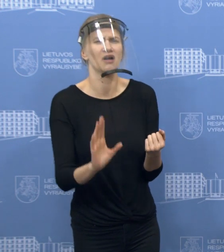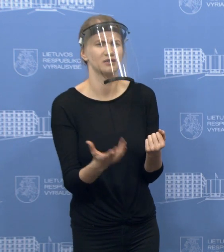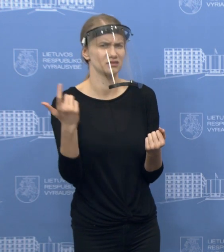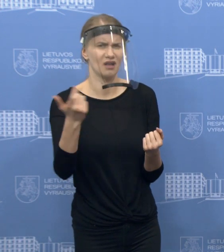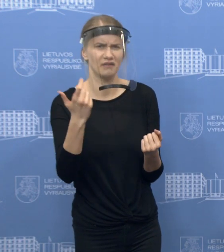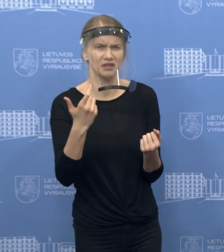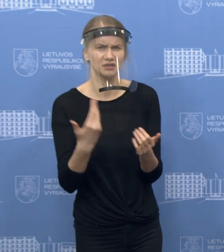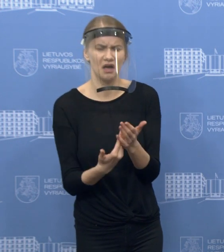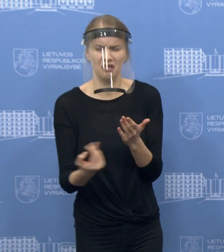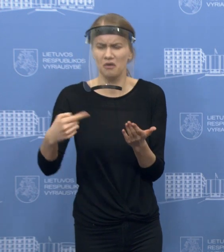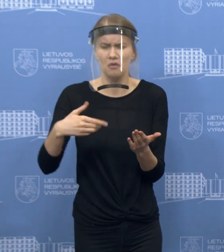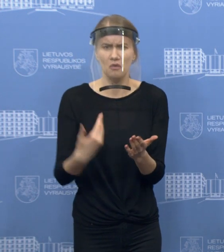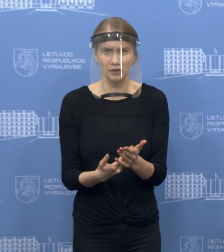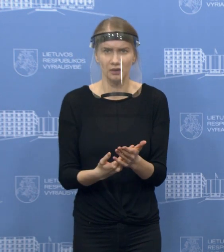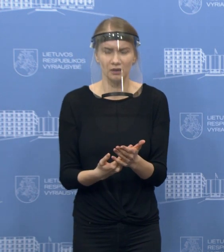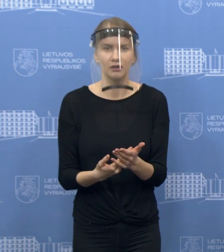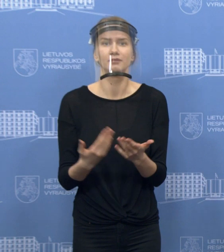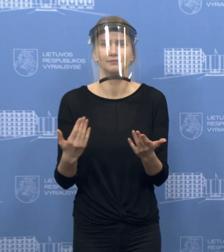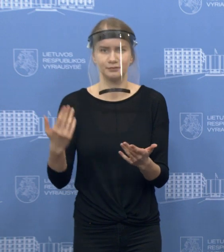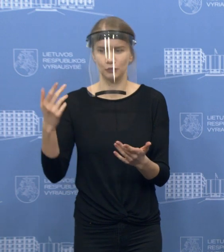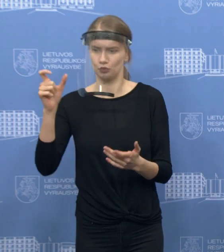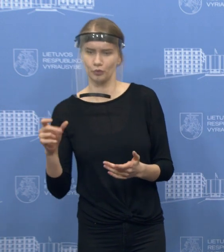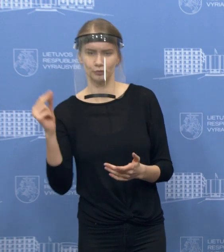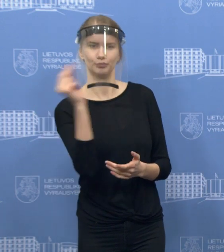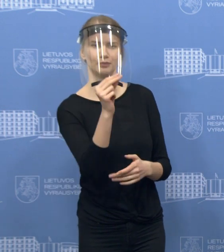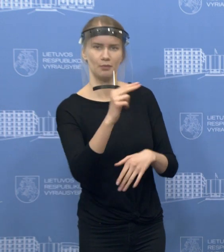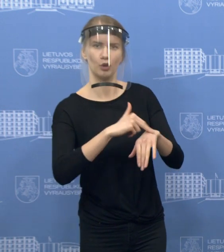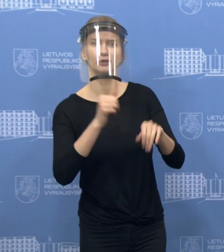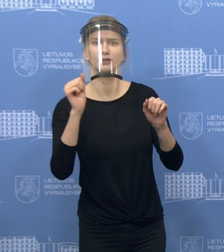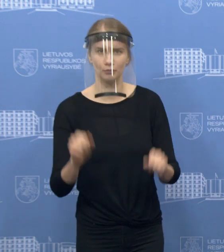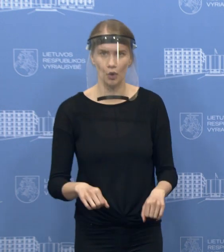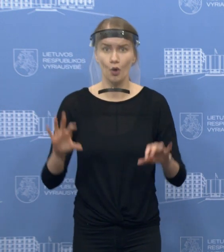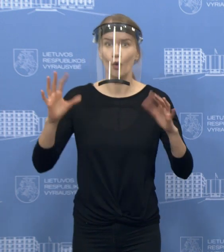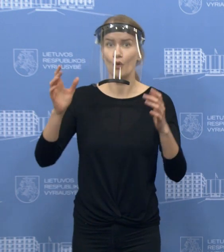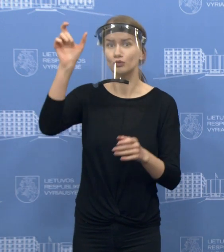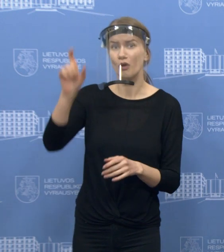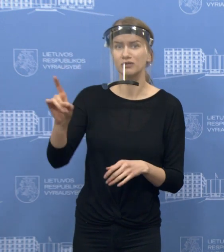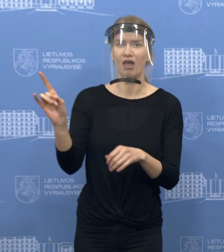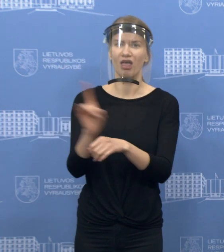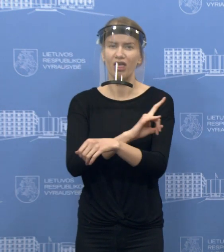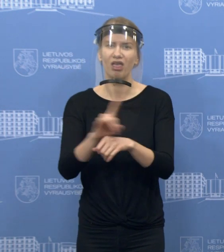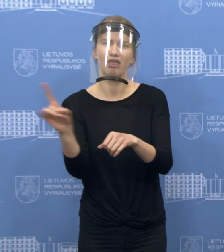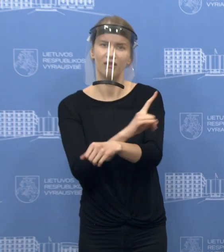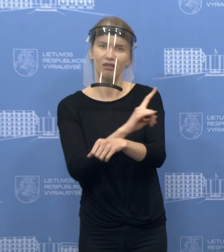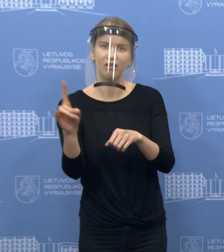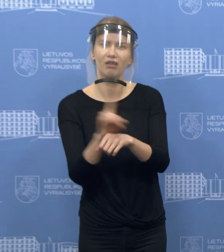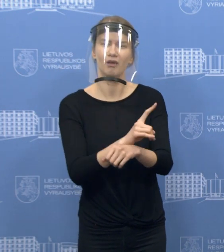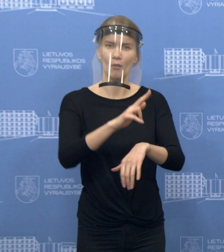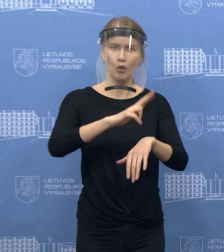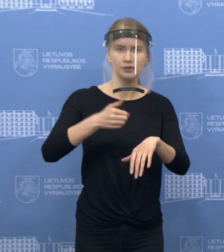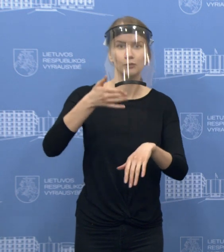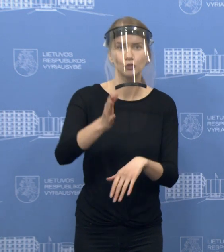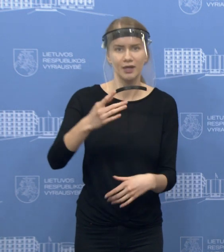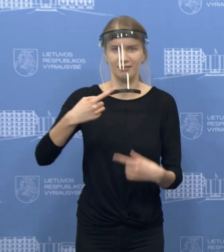kurie bandys apgauti policijos pareigūną, tai, kaip sako, melo kojos trumpos yra visos techninis galimybės